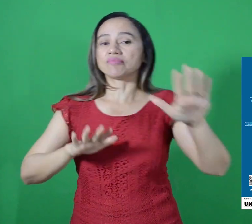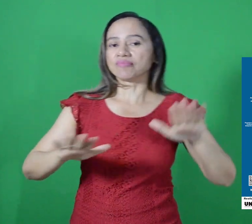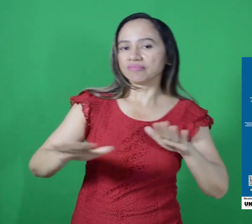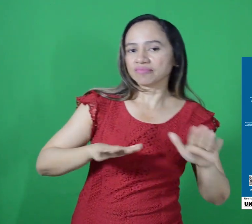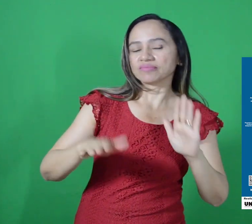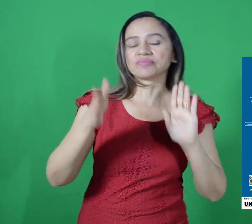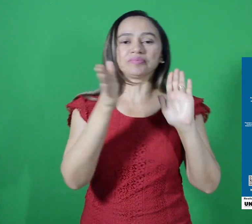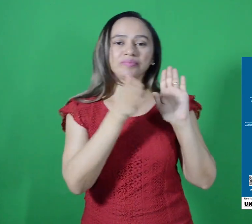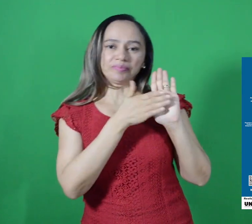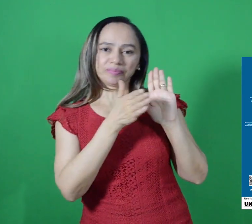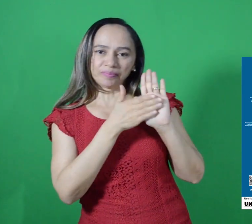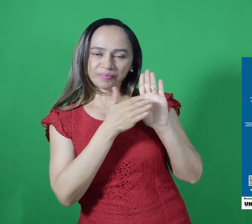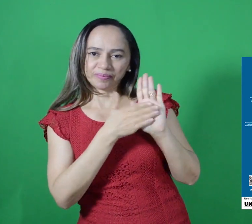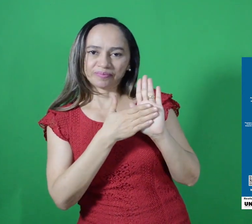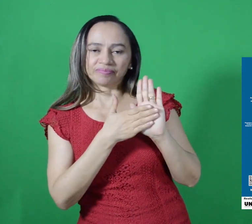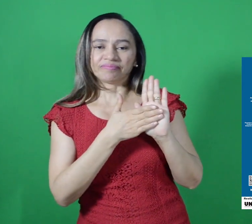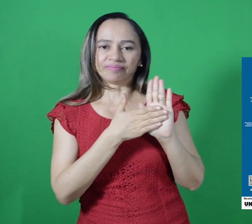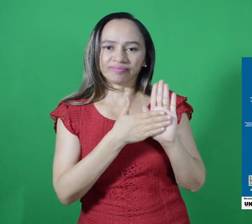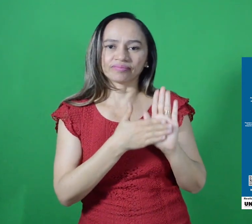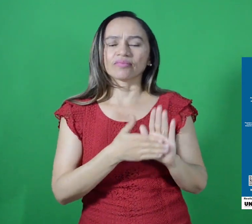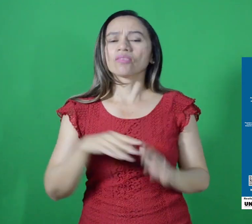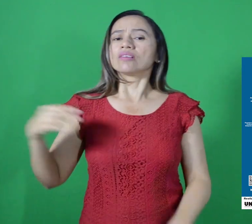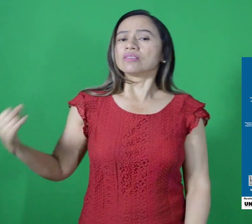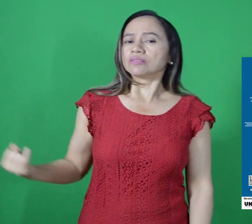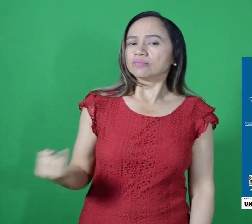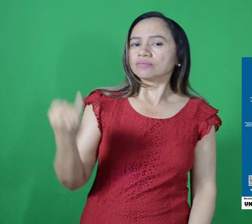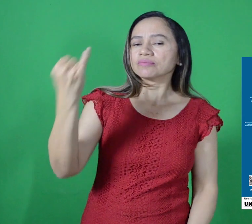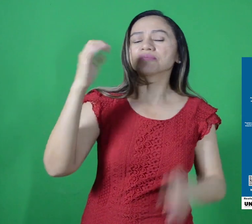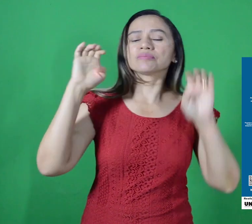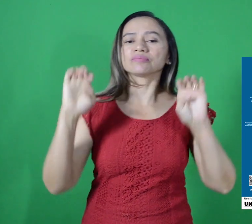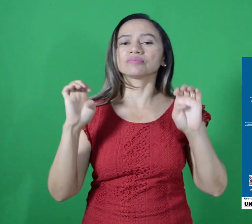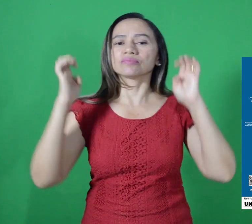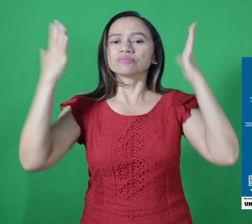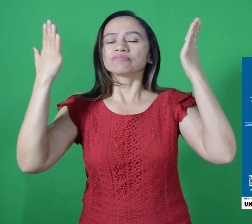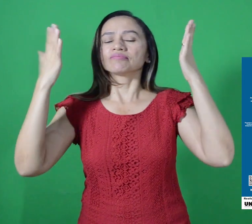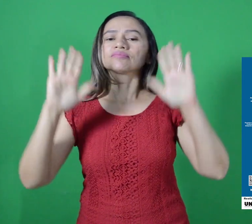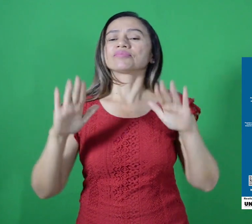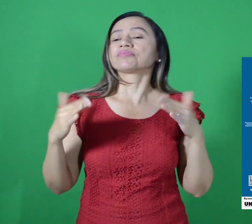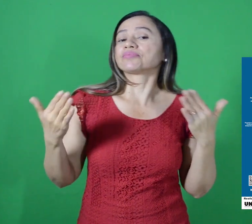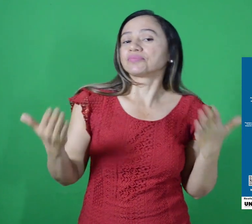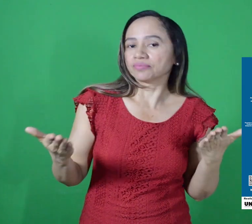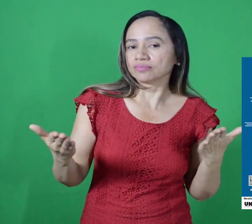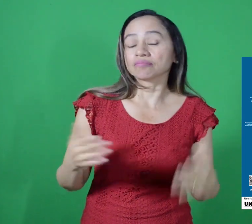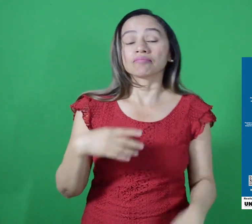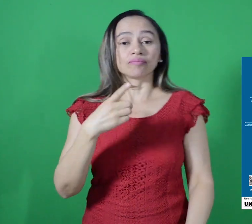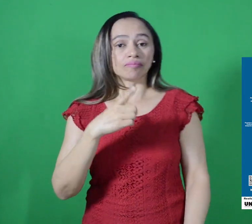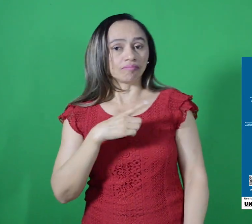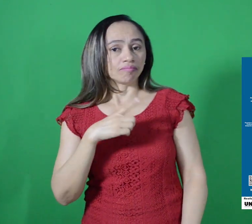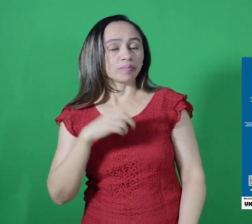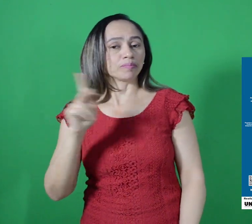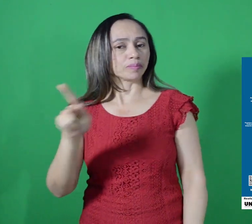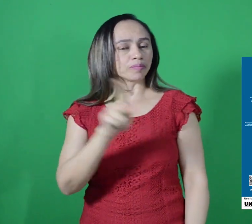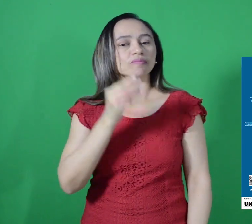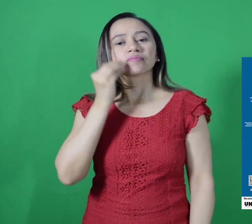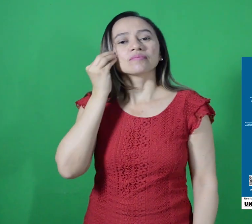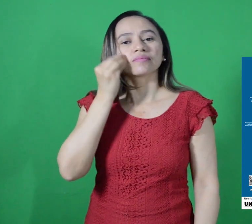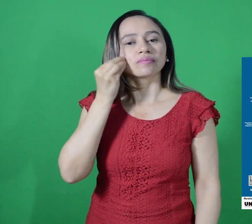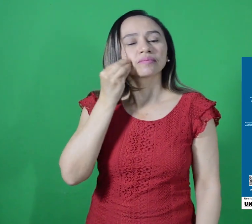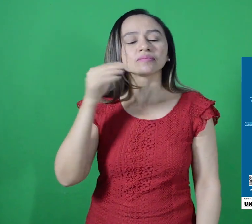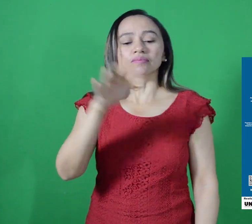na Escola, Reflexões, Ações e Propostas. A importância desse evento se deve ao fato